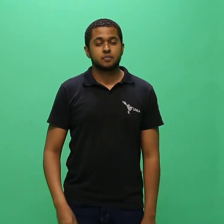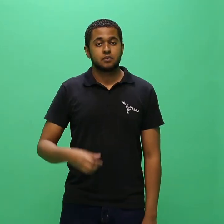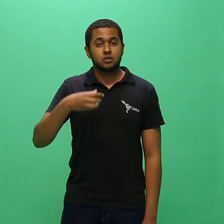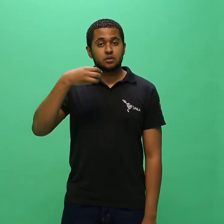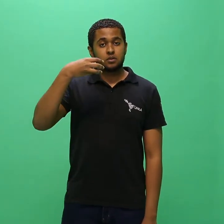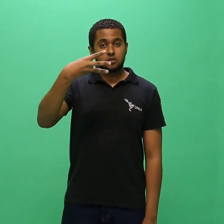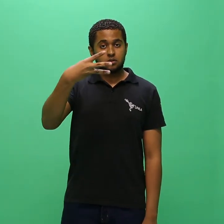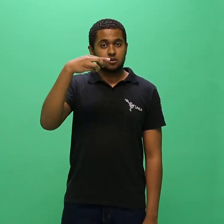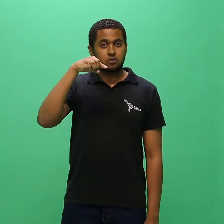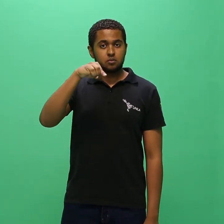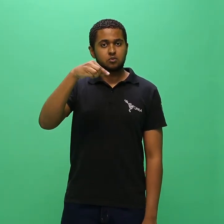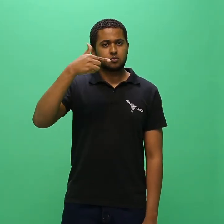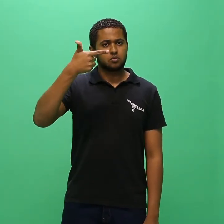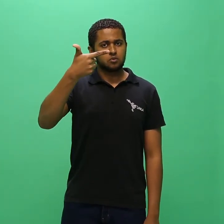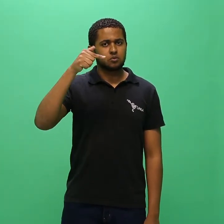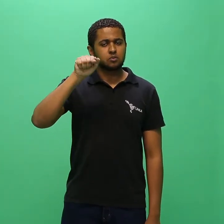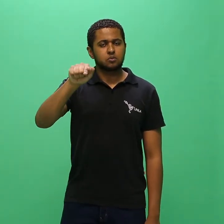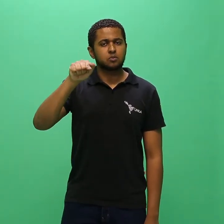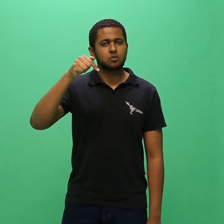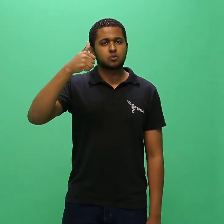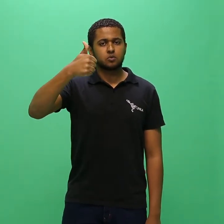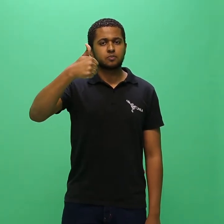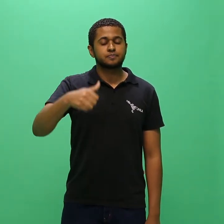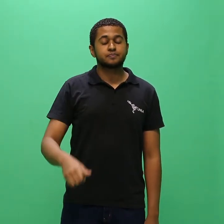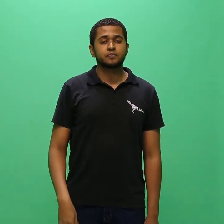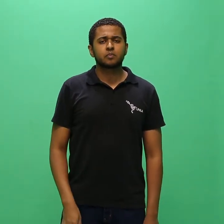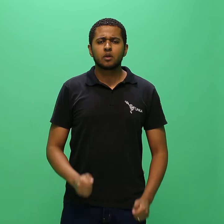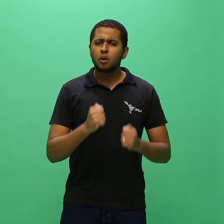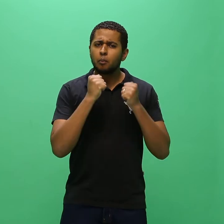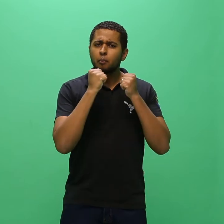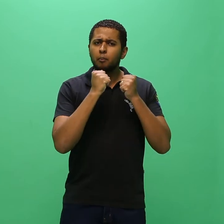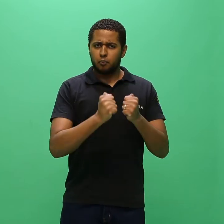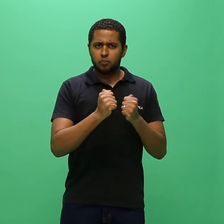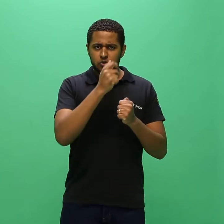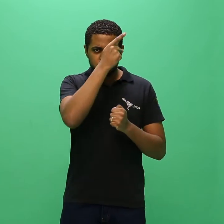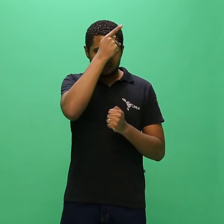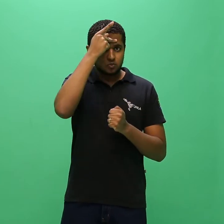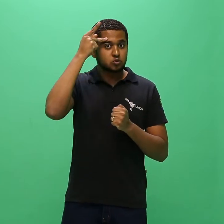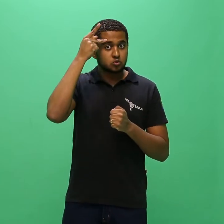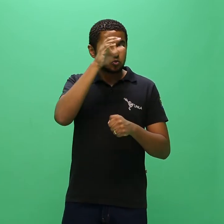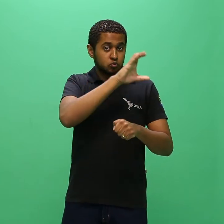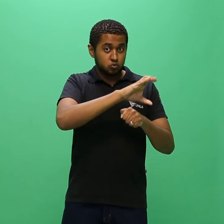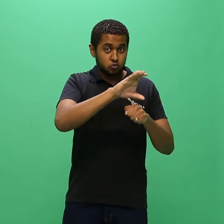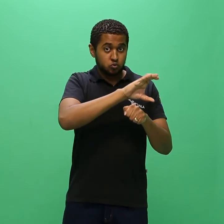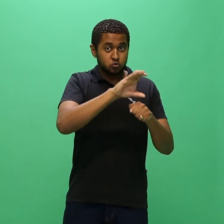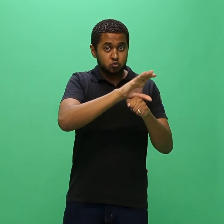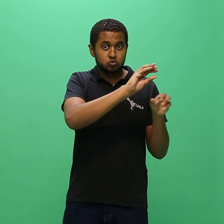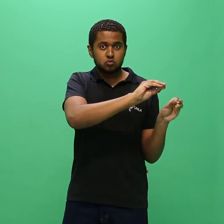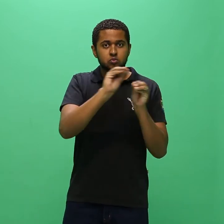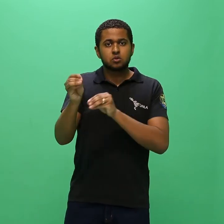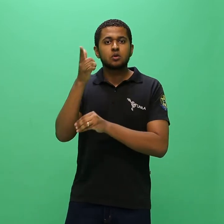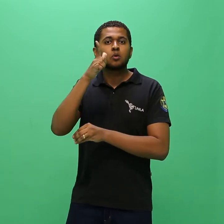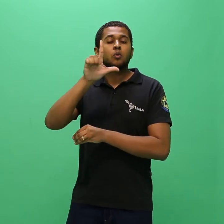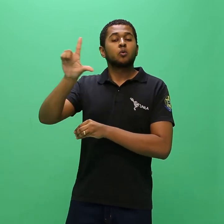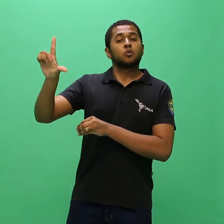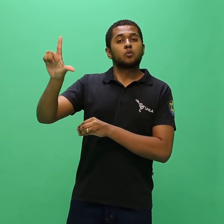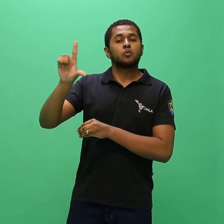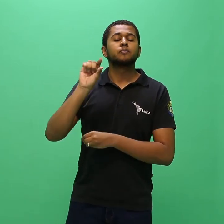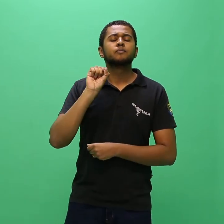3.2.1. Poderá se candidatar à